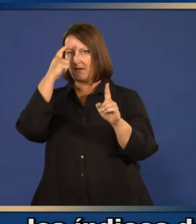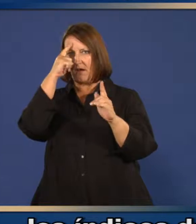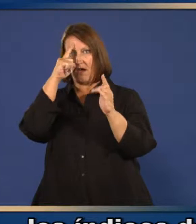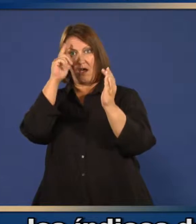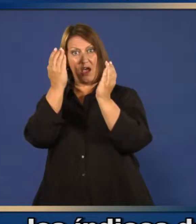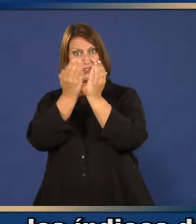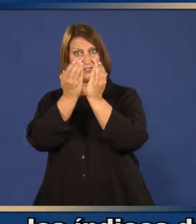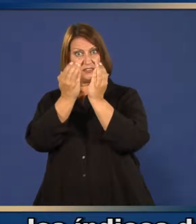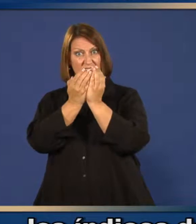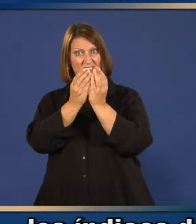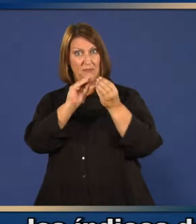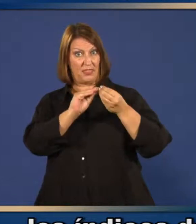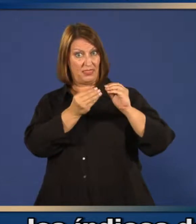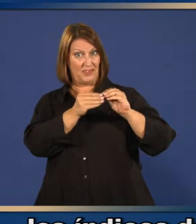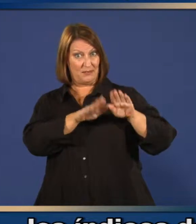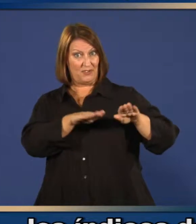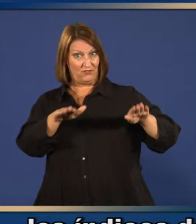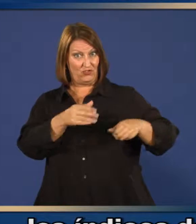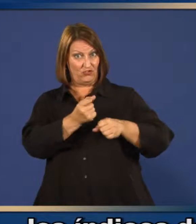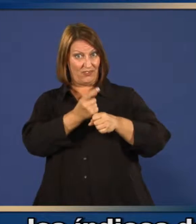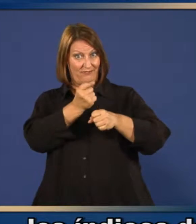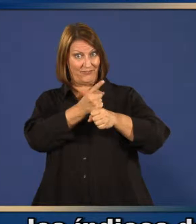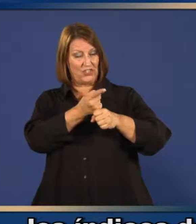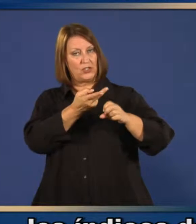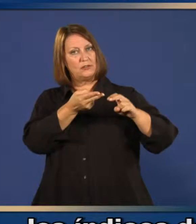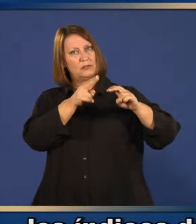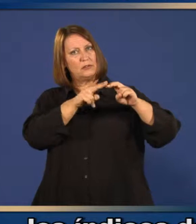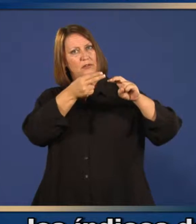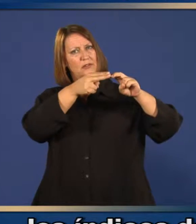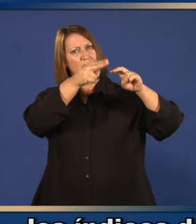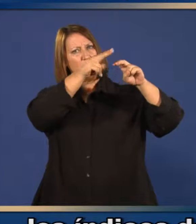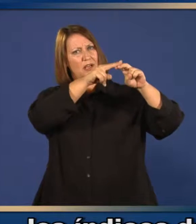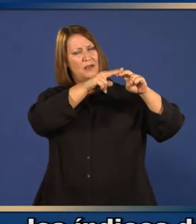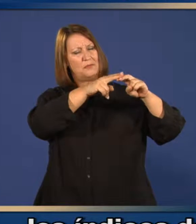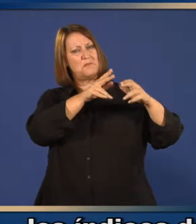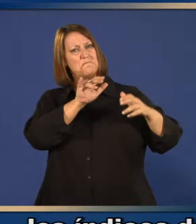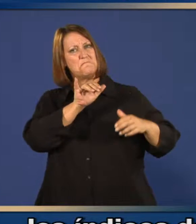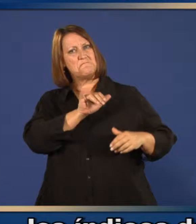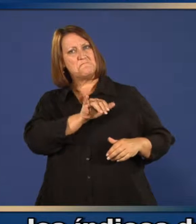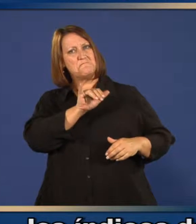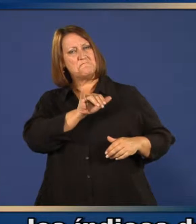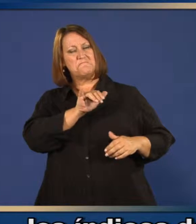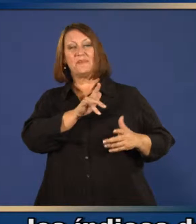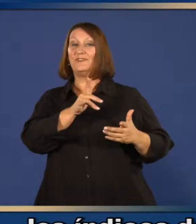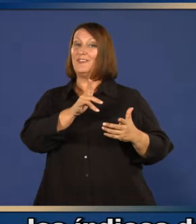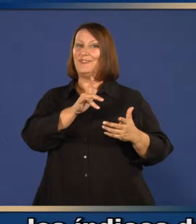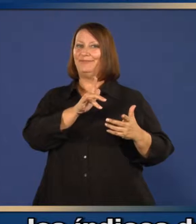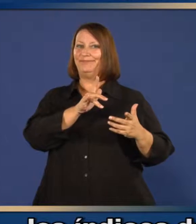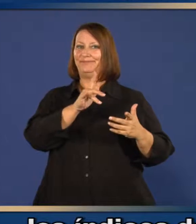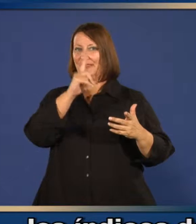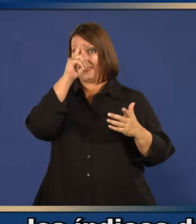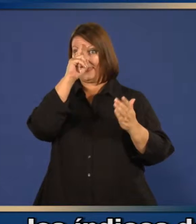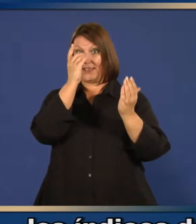lo que proporciona más evidencia de que el timorosal no causa autismo.